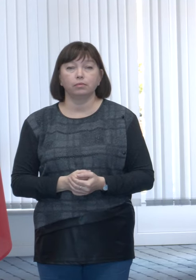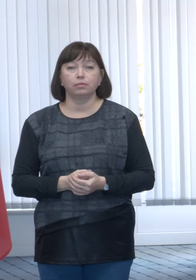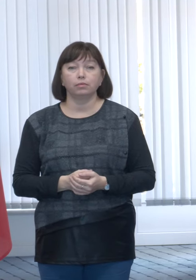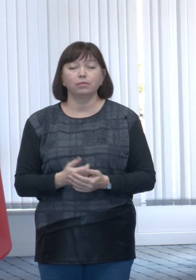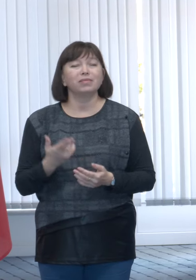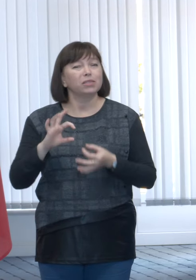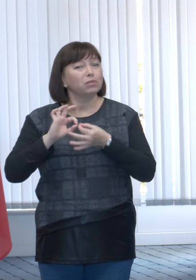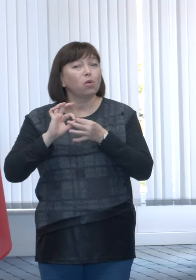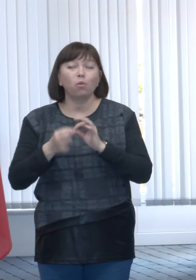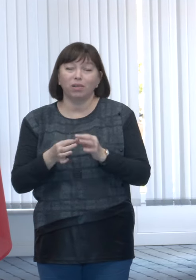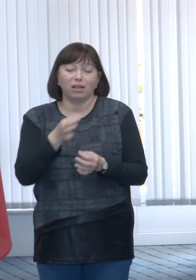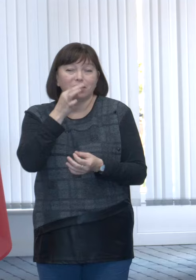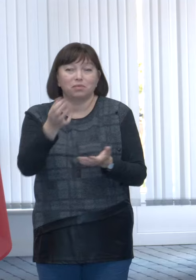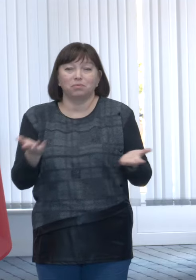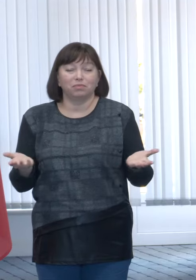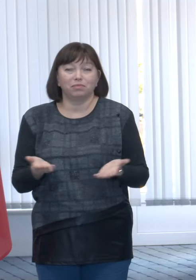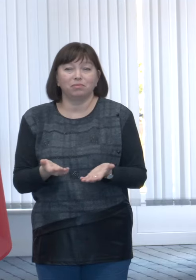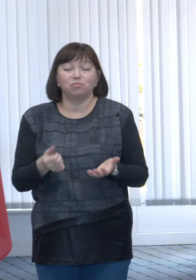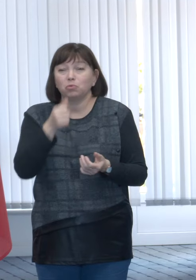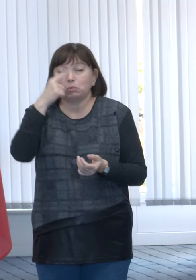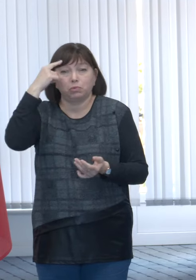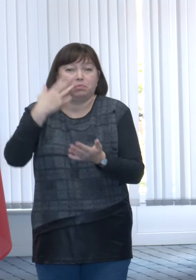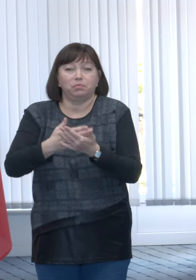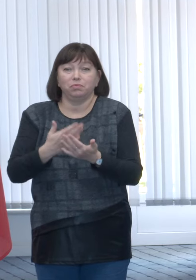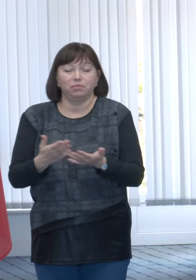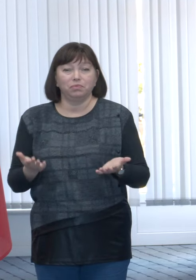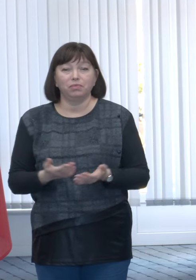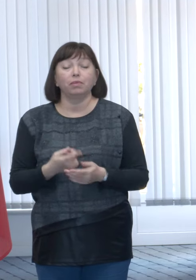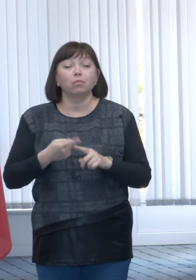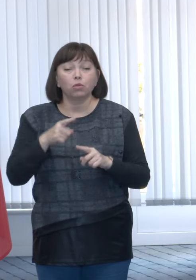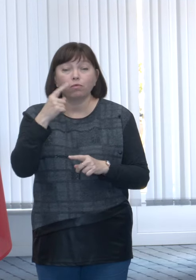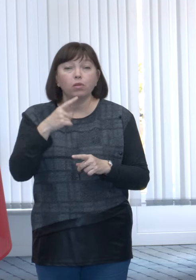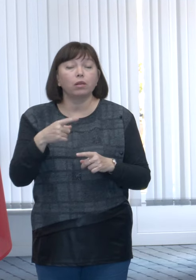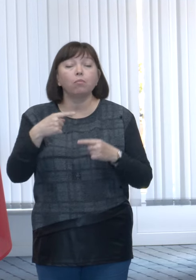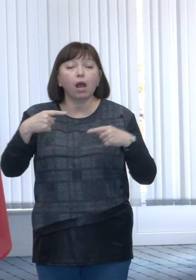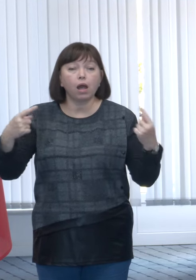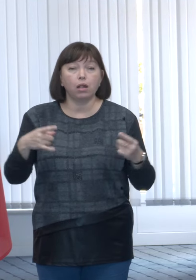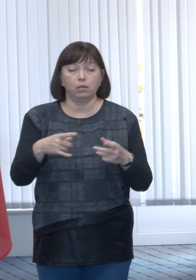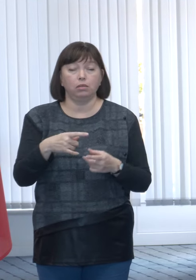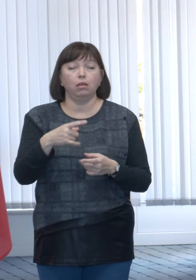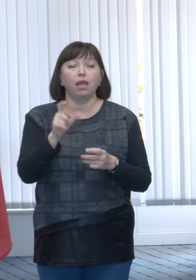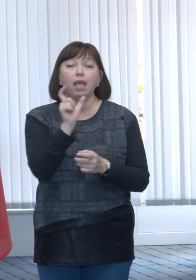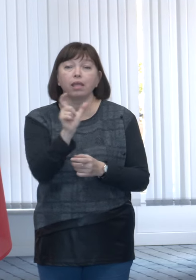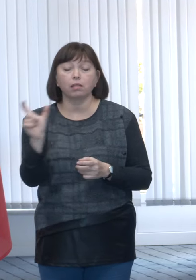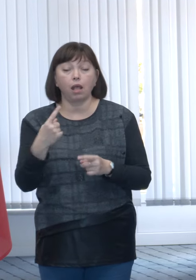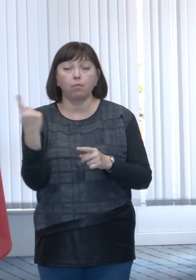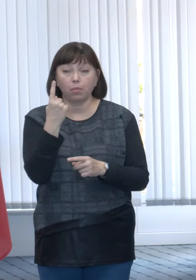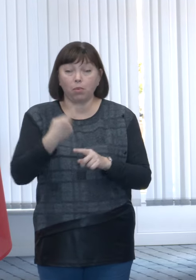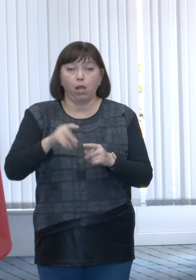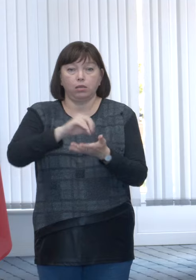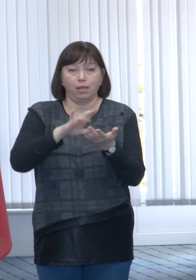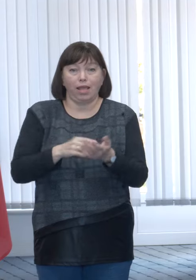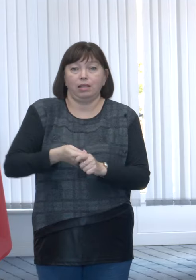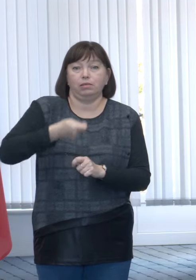Este complicat să speculez, de asta noi vorbim de diferite etape, deci prima etapă este înscrierea în program.